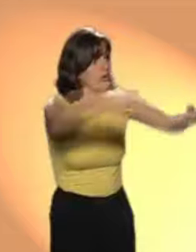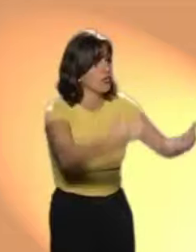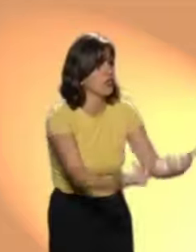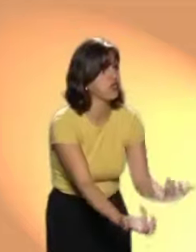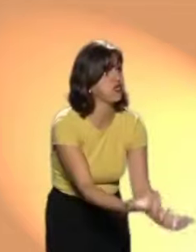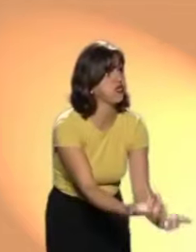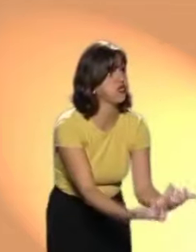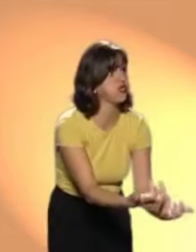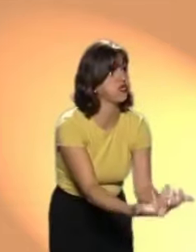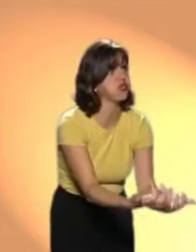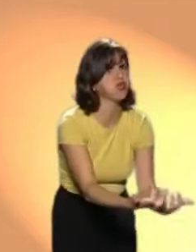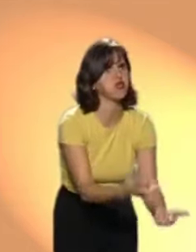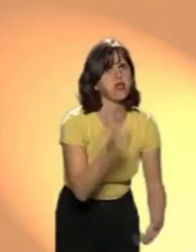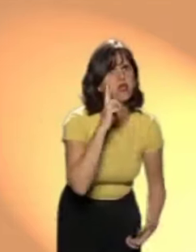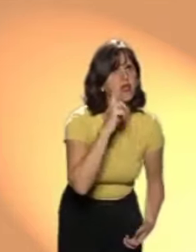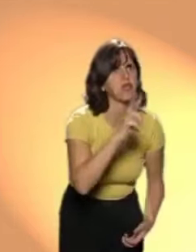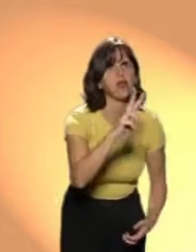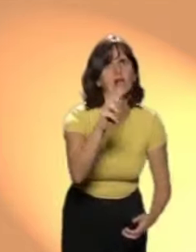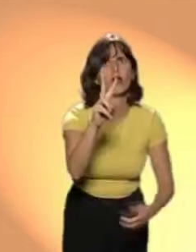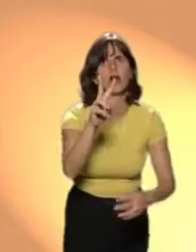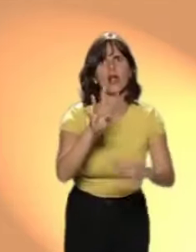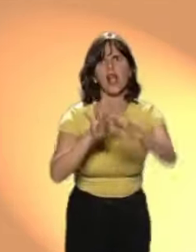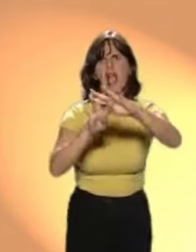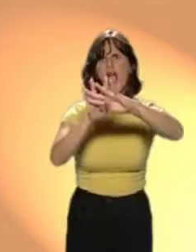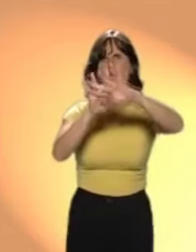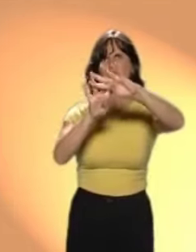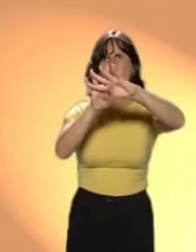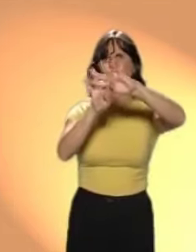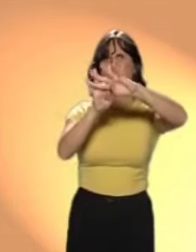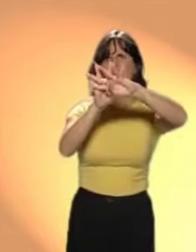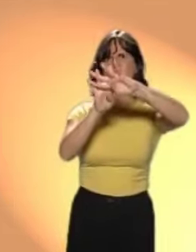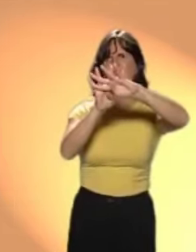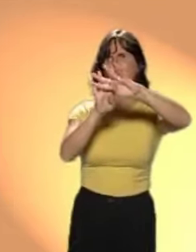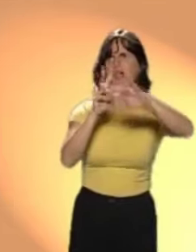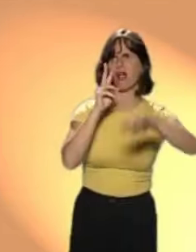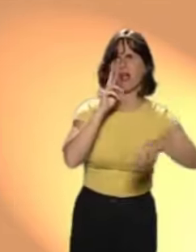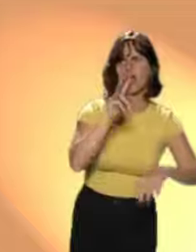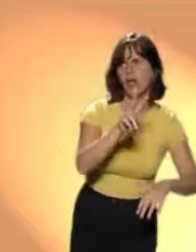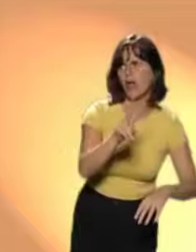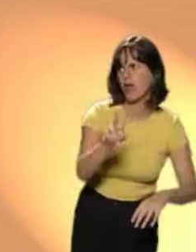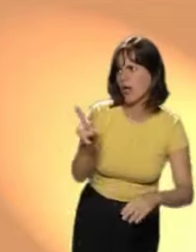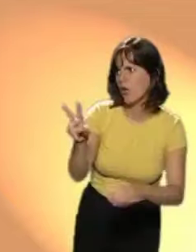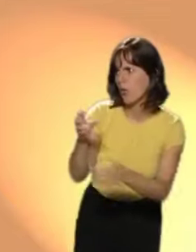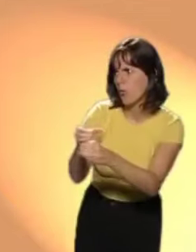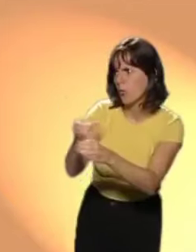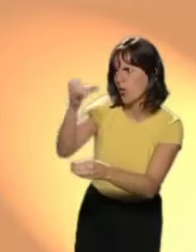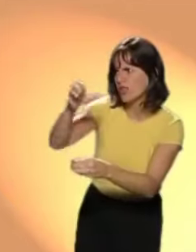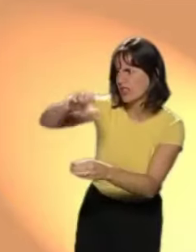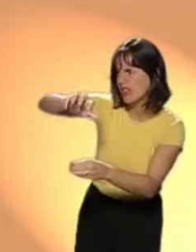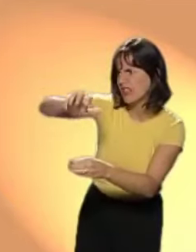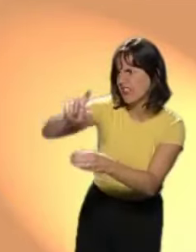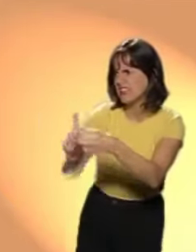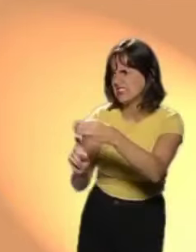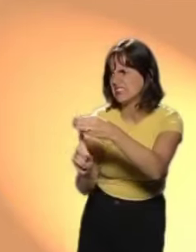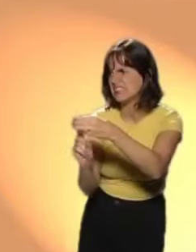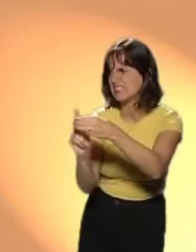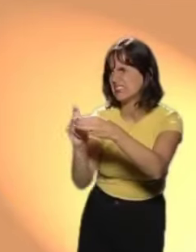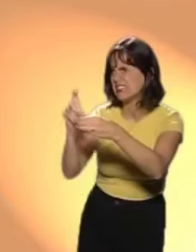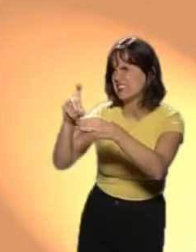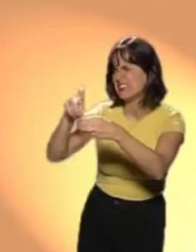vieron que había una gran olla al fuego cociendo algo. Había una jaula y también había botes